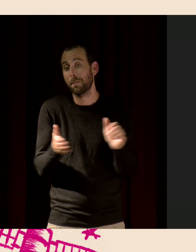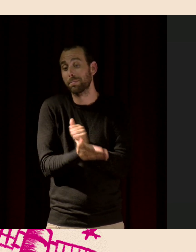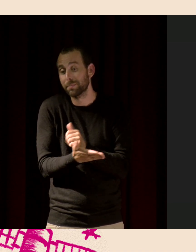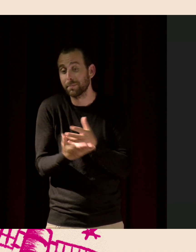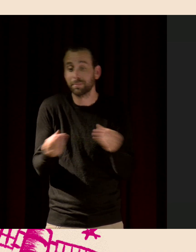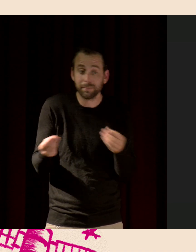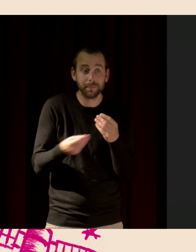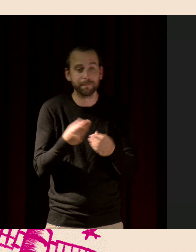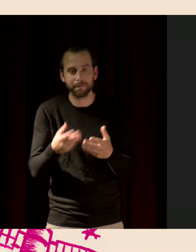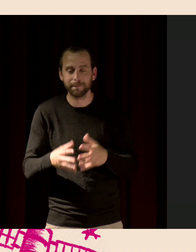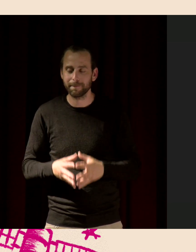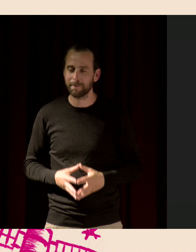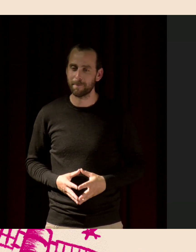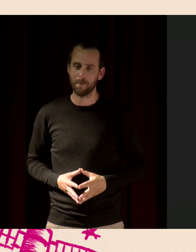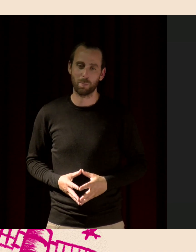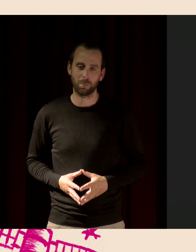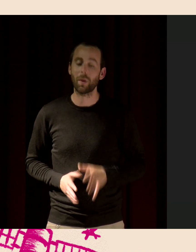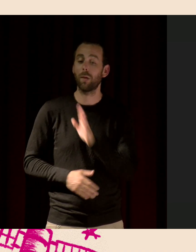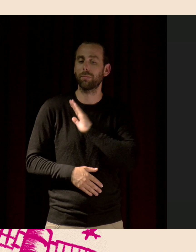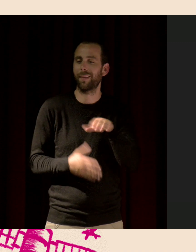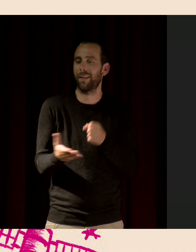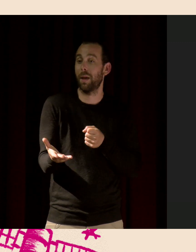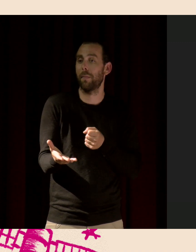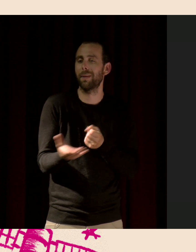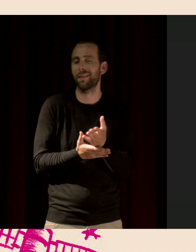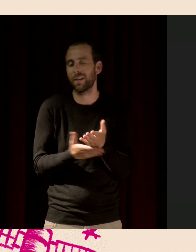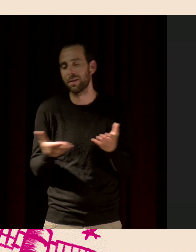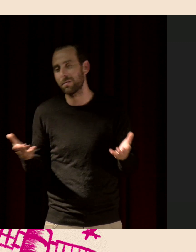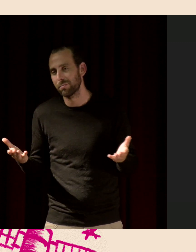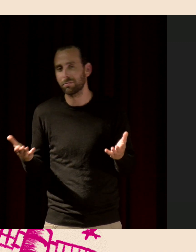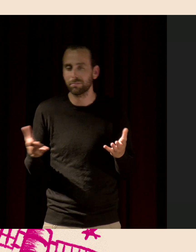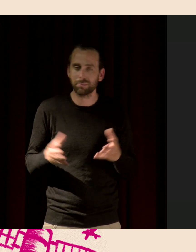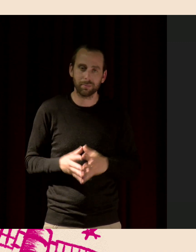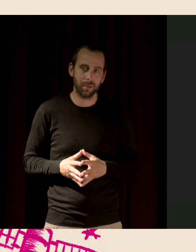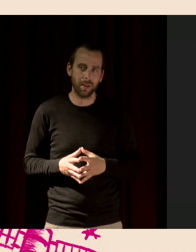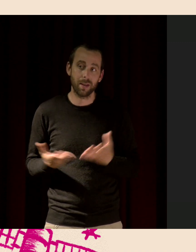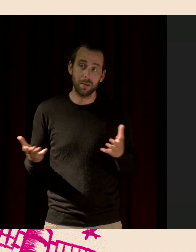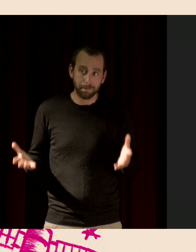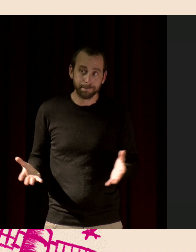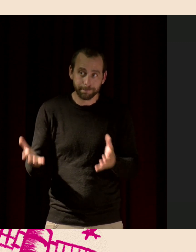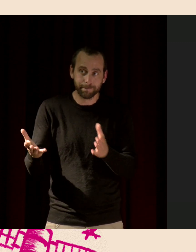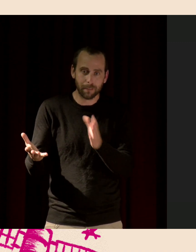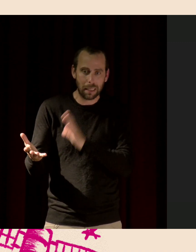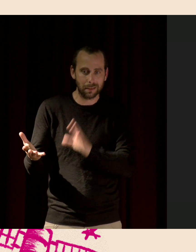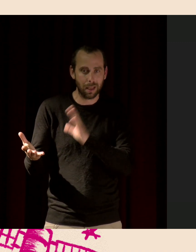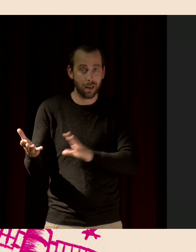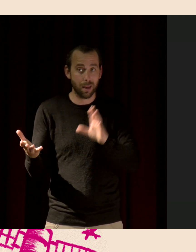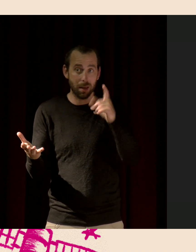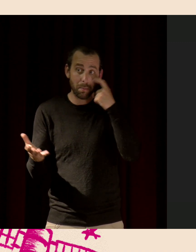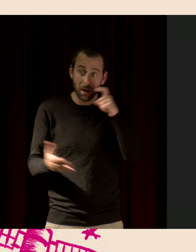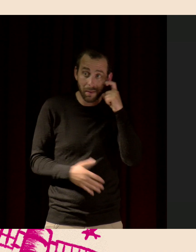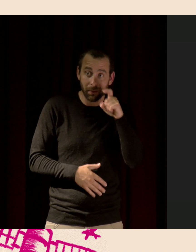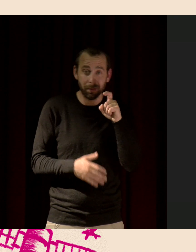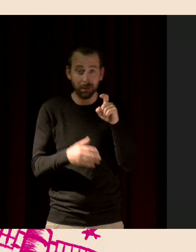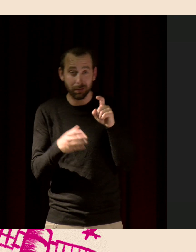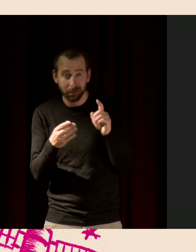mon message, j'allais dire final, c'est d'essayer d'avoir une observation et une sensibilité